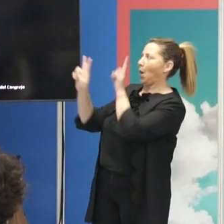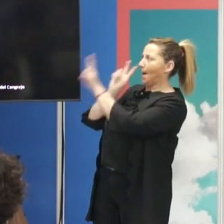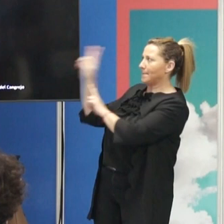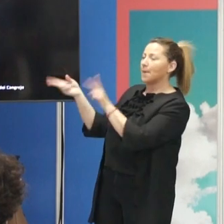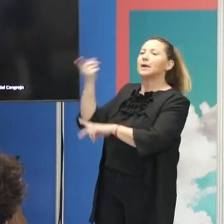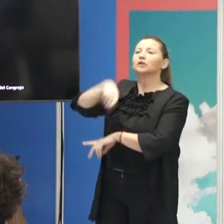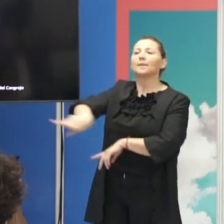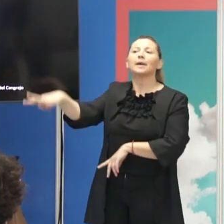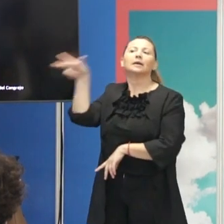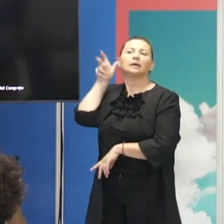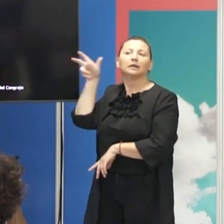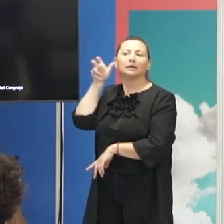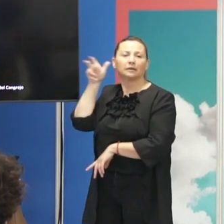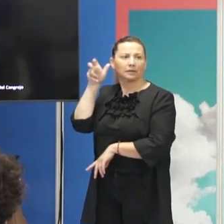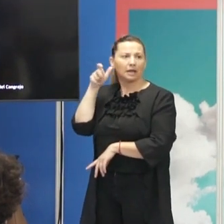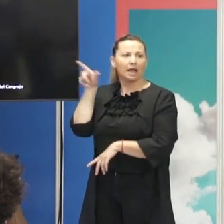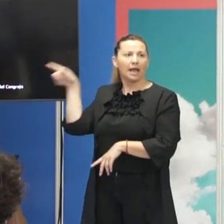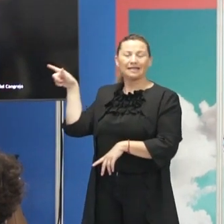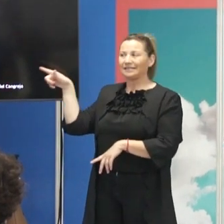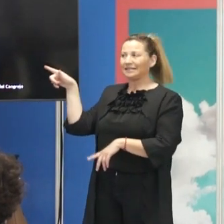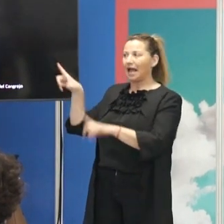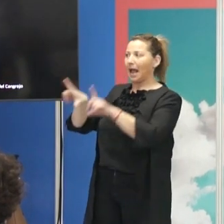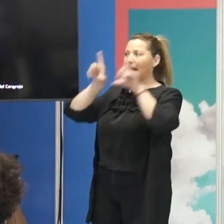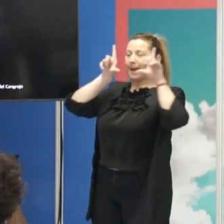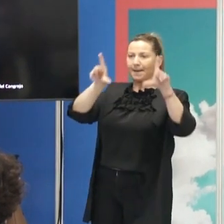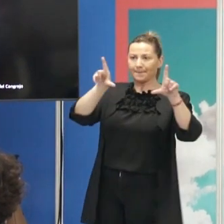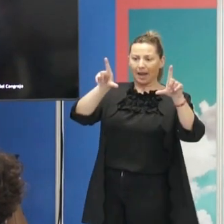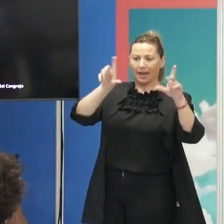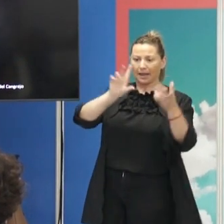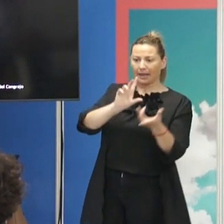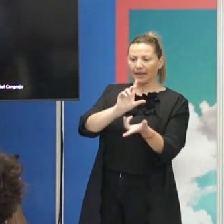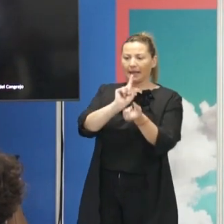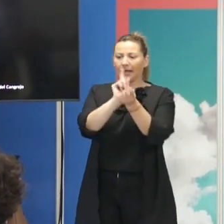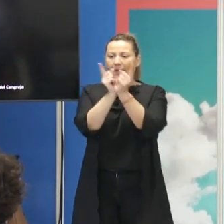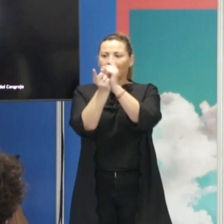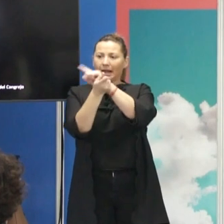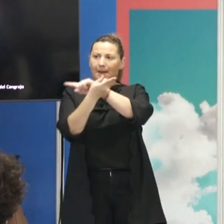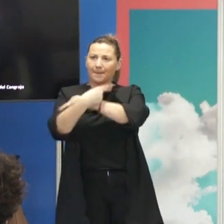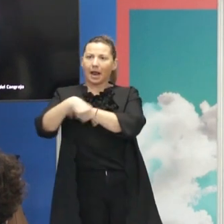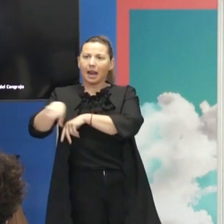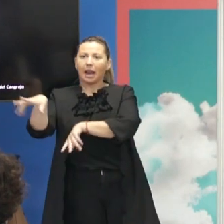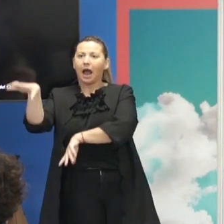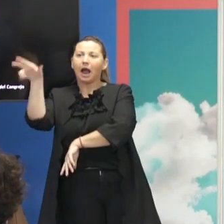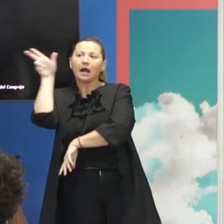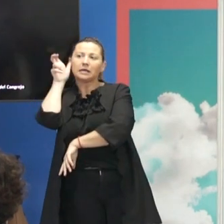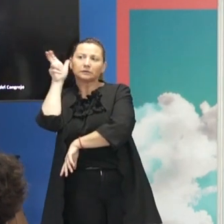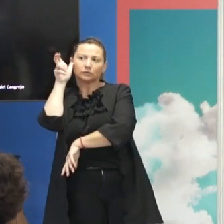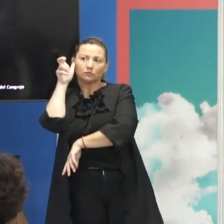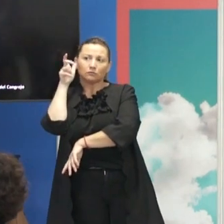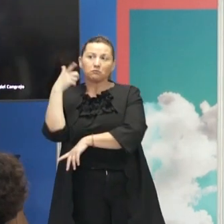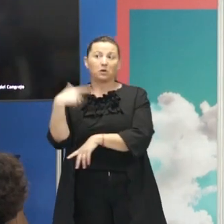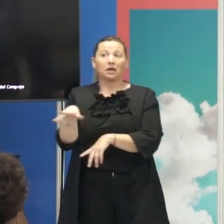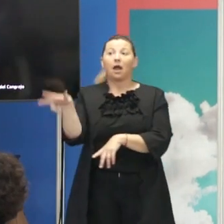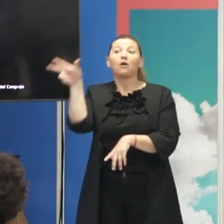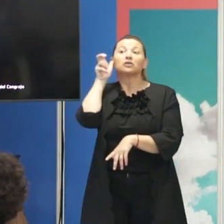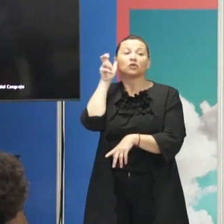escuchemos. Sonificar es transformar una imagen en sonidos, independientemente de que después no podamos escucharla, porque el sonido no se desfaza por el espacio, sino